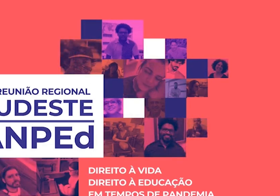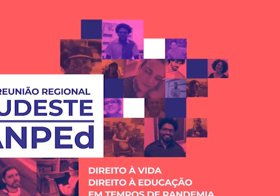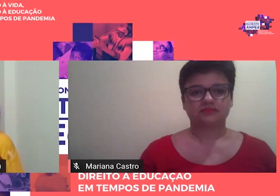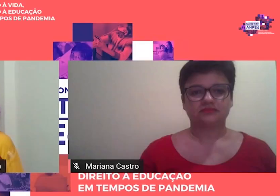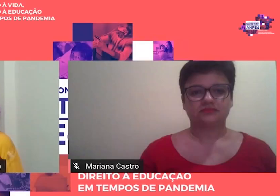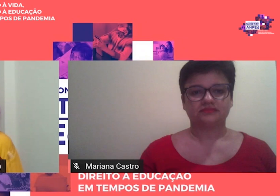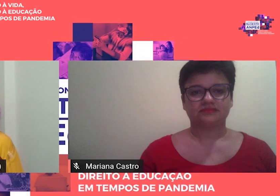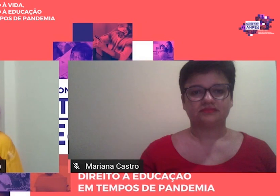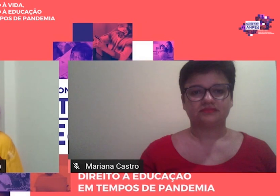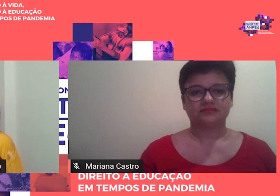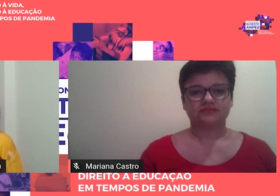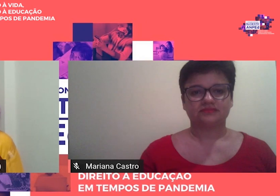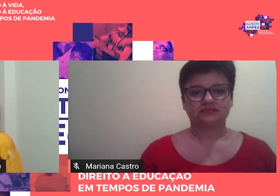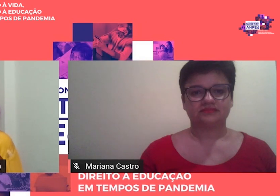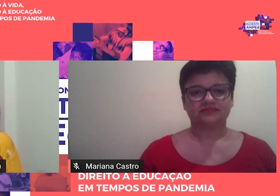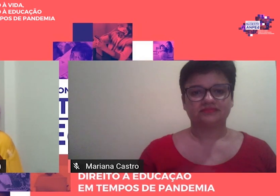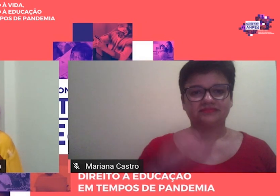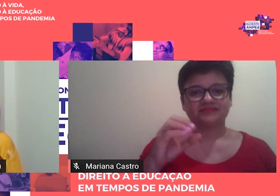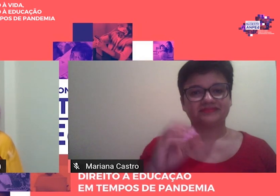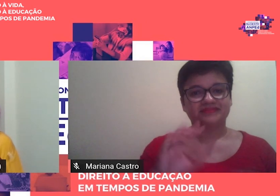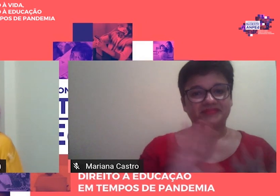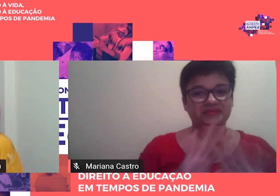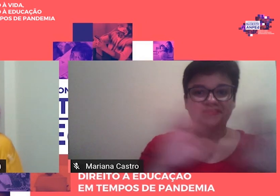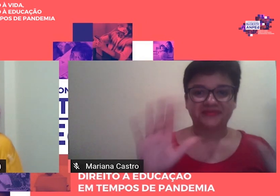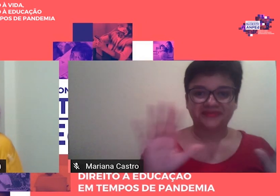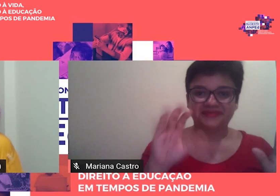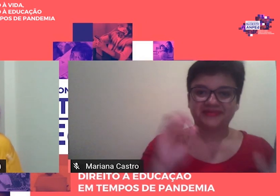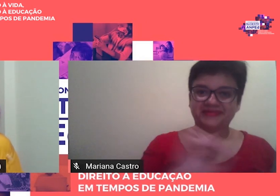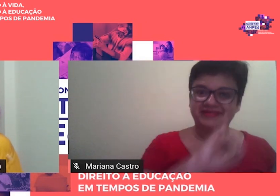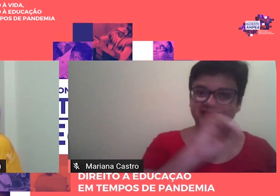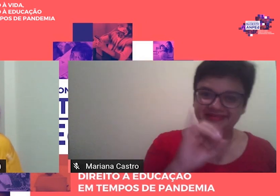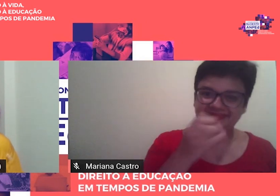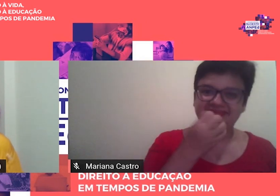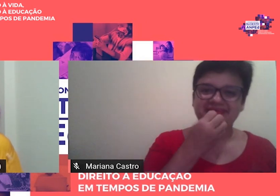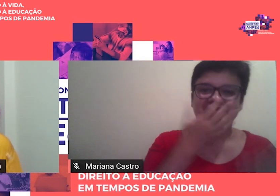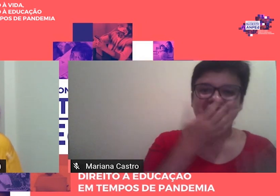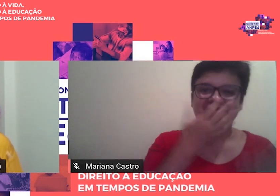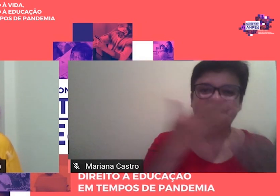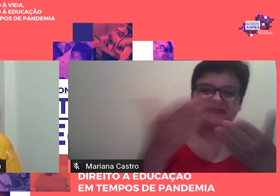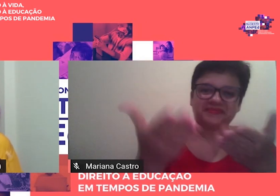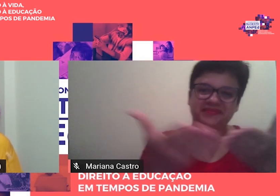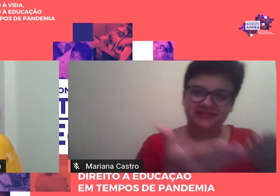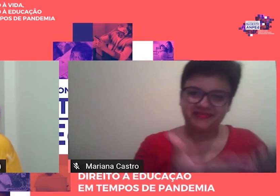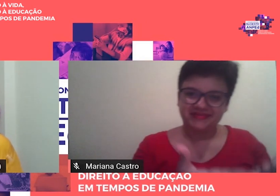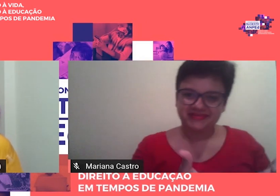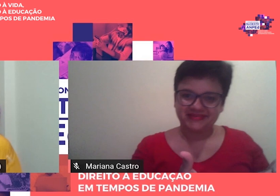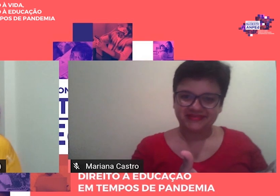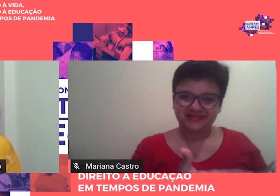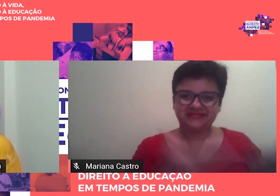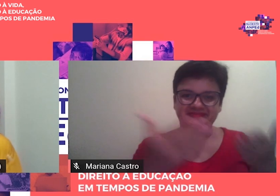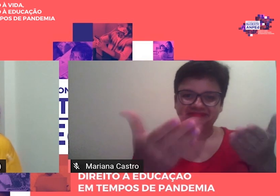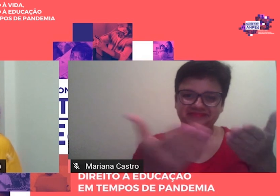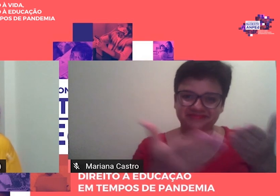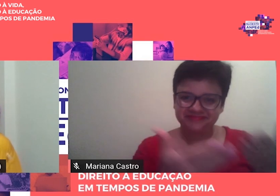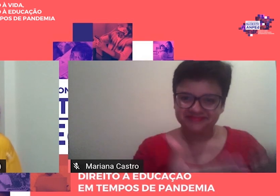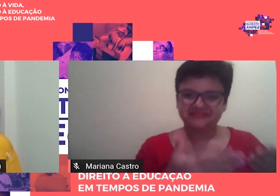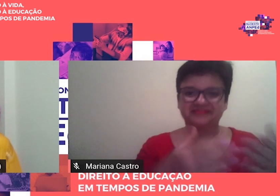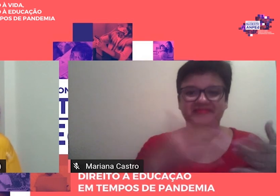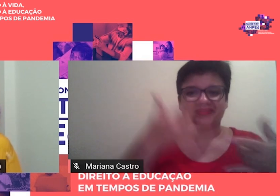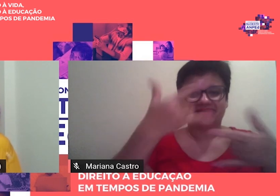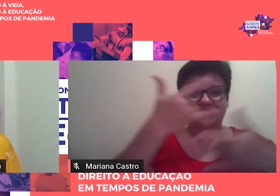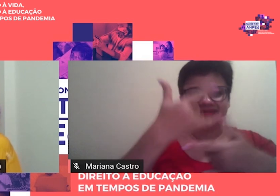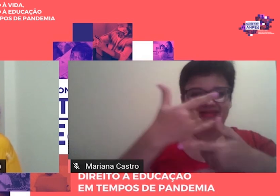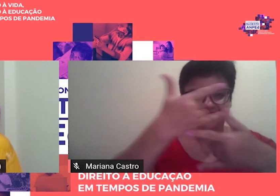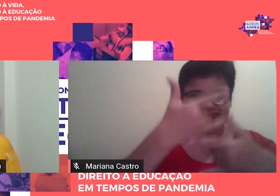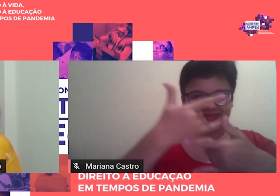Olá Bem-vindas, bem-vindos e bem-vindes A live da sessão de